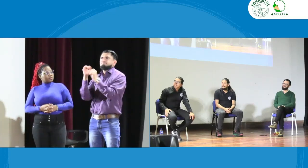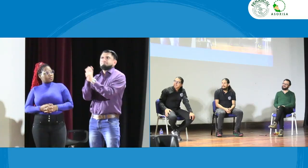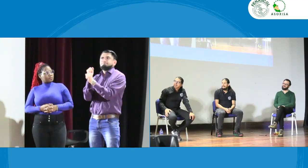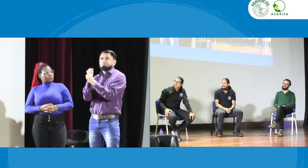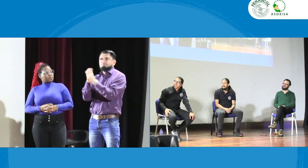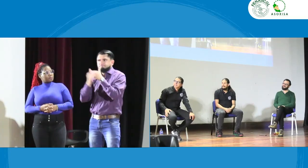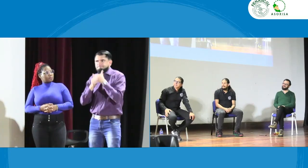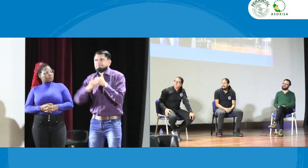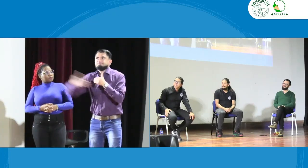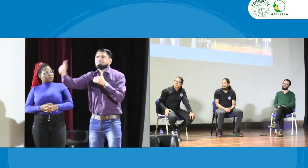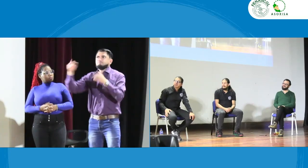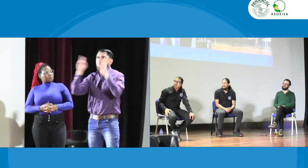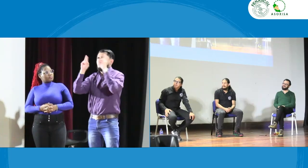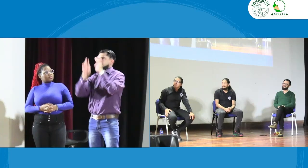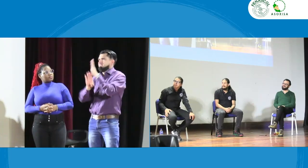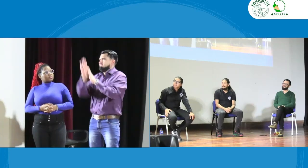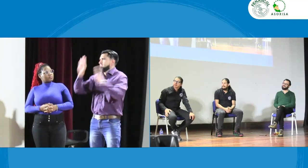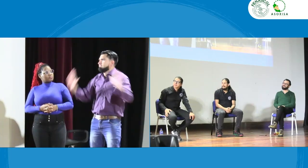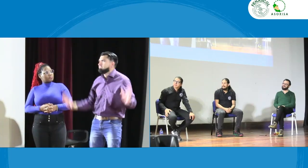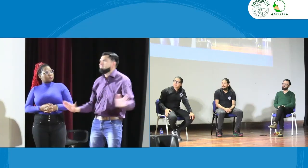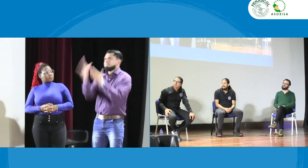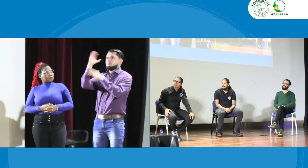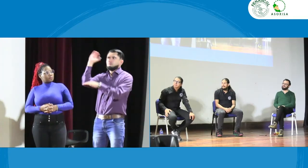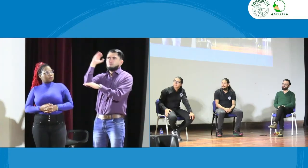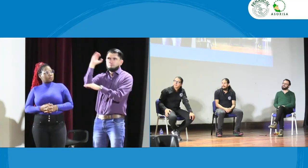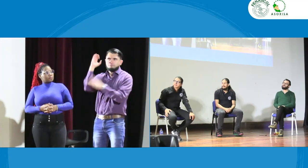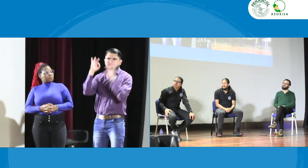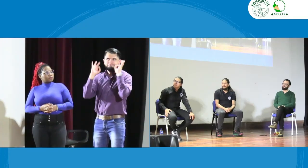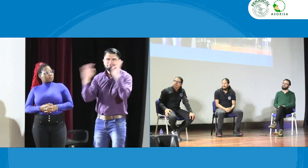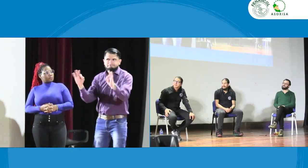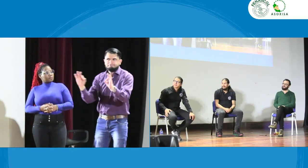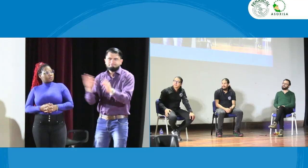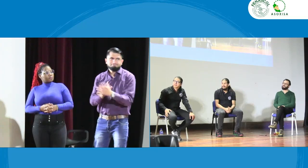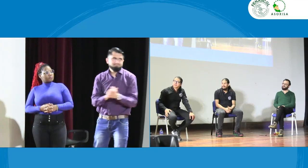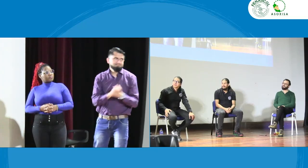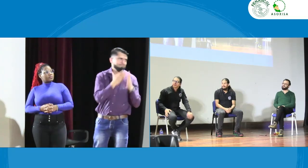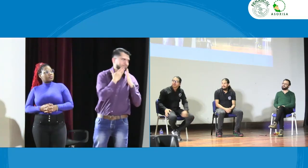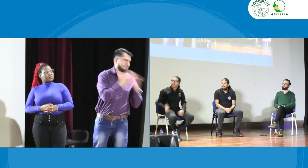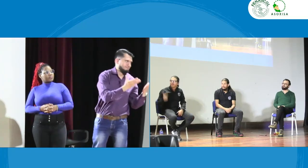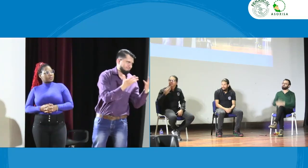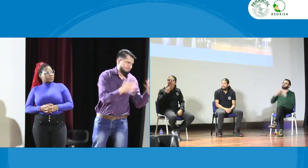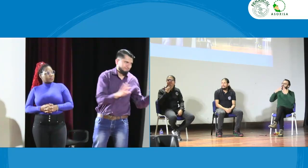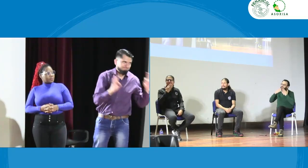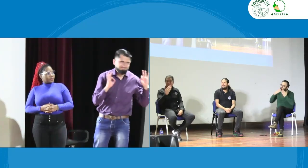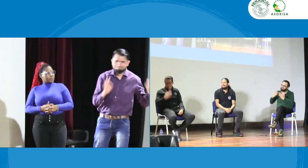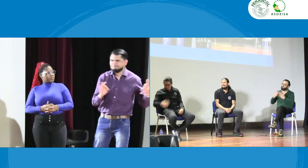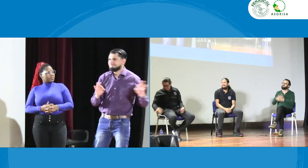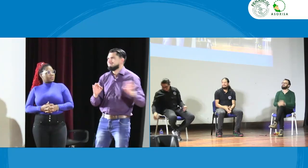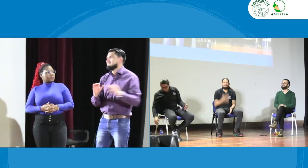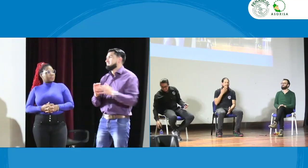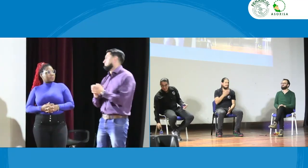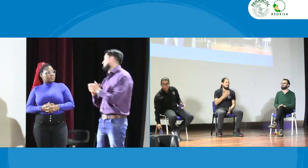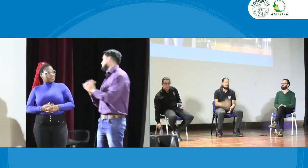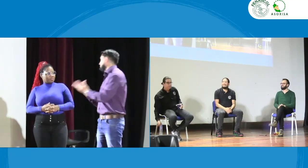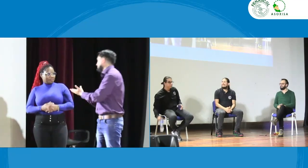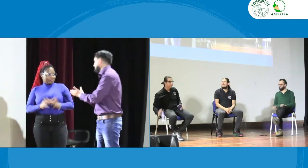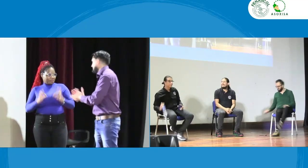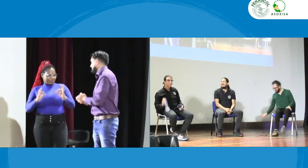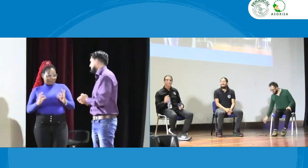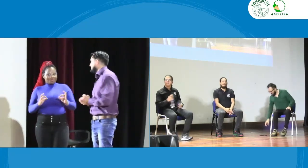asociaciones que aquí ya nos dimos cuenta que es importante trabajar de la mano y buscar el bien de la comunidad sorda